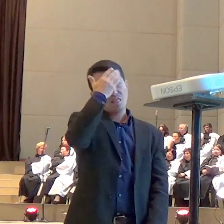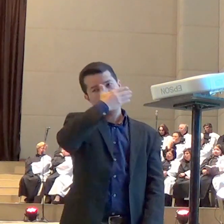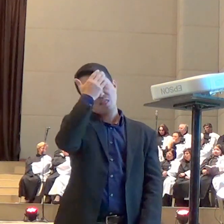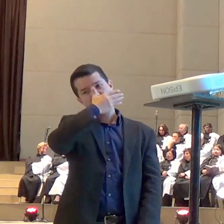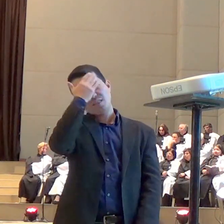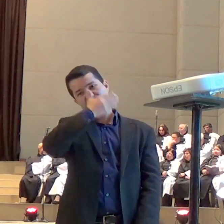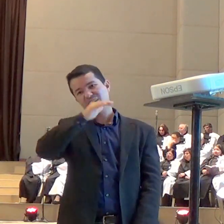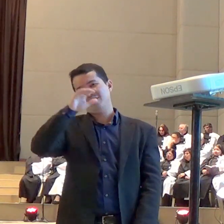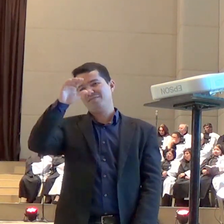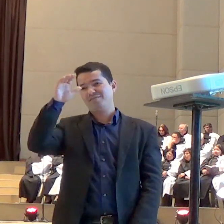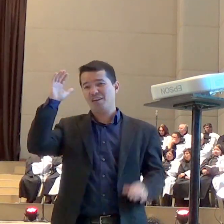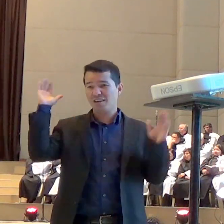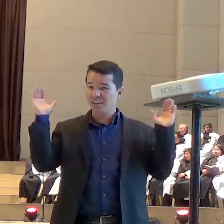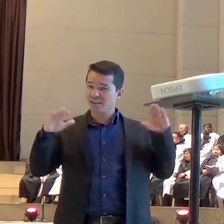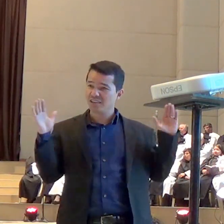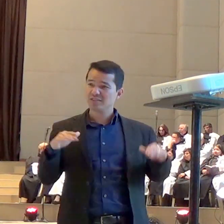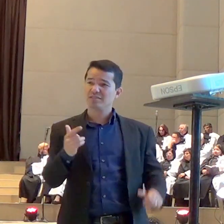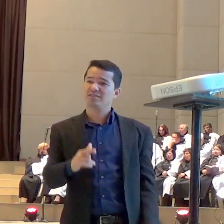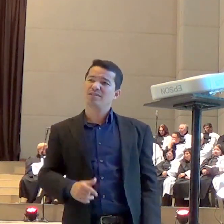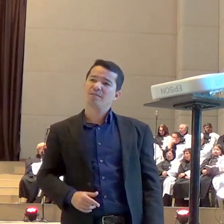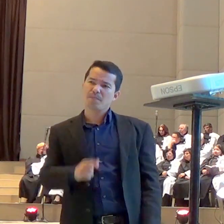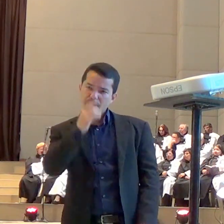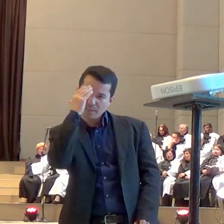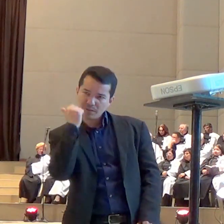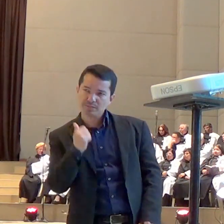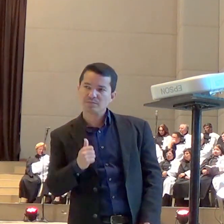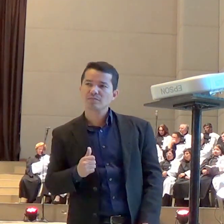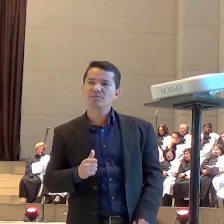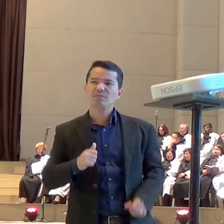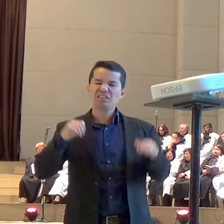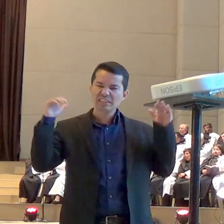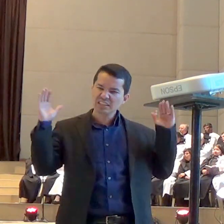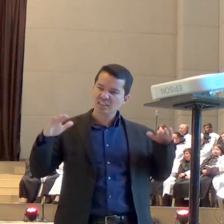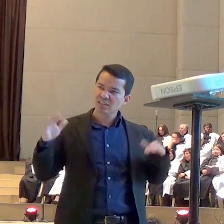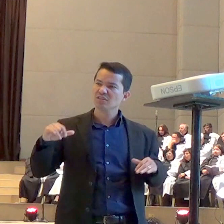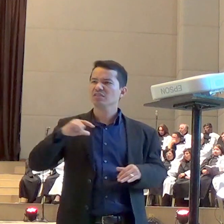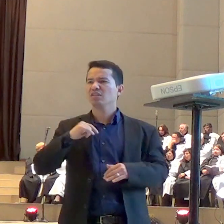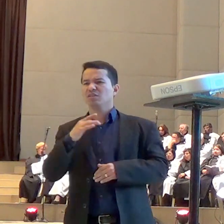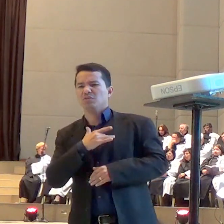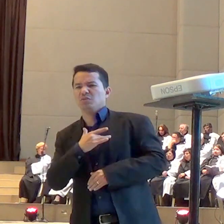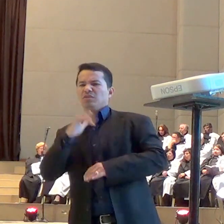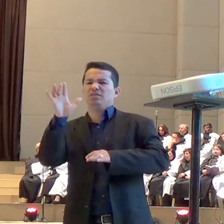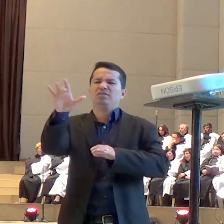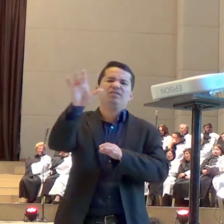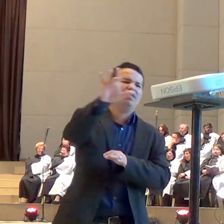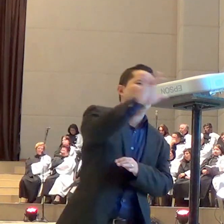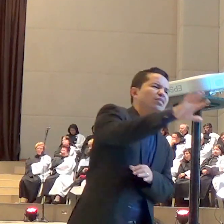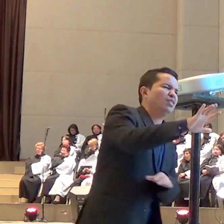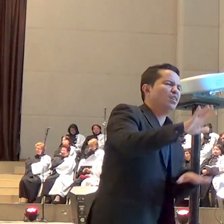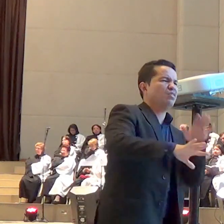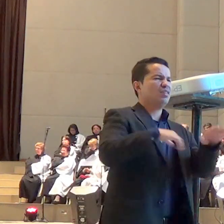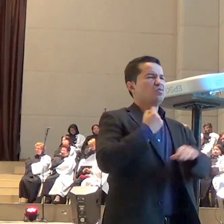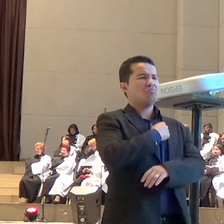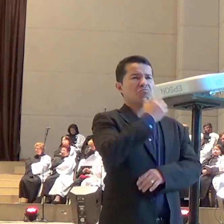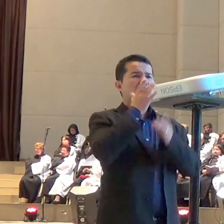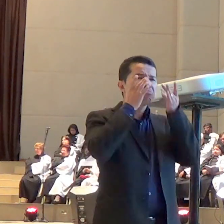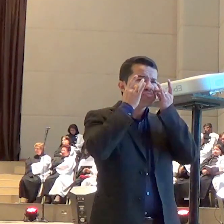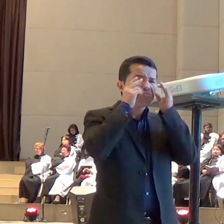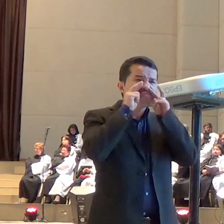vezes eles estão agindo a nosso favor porque eles não somente anunciam a vontade de